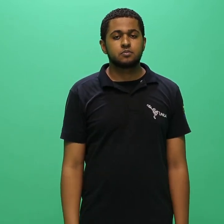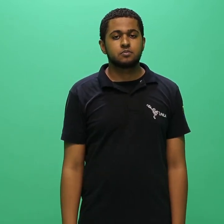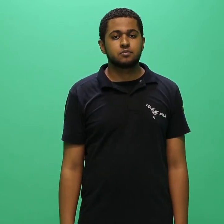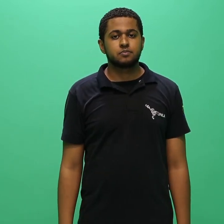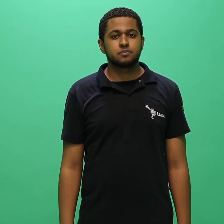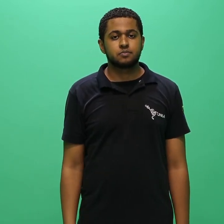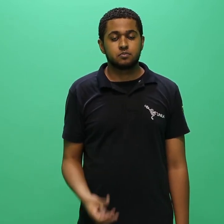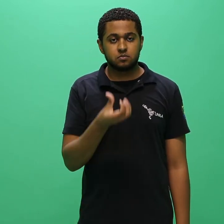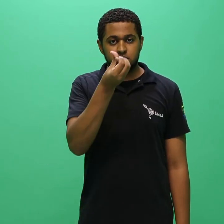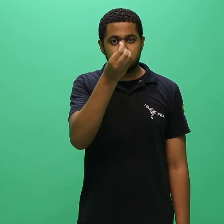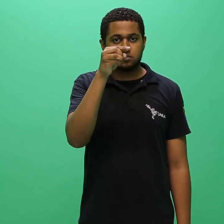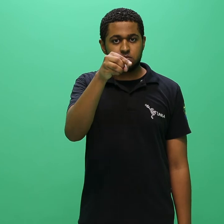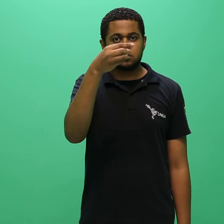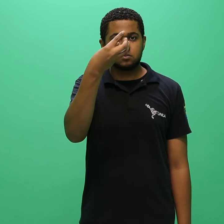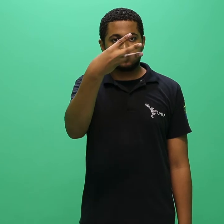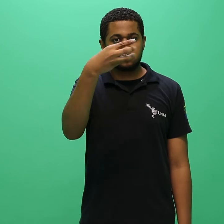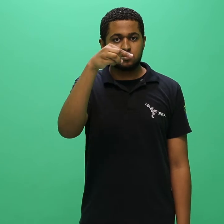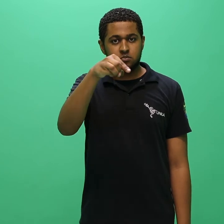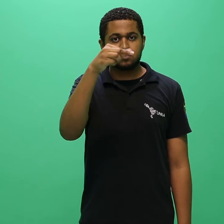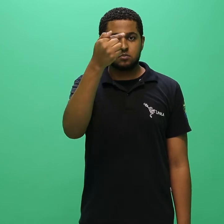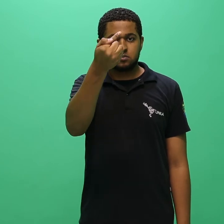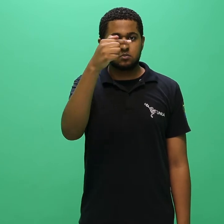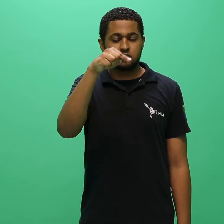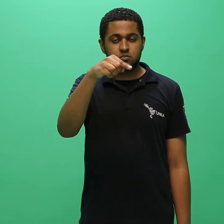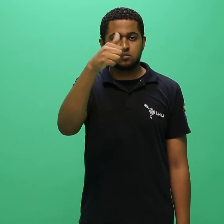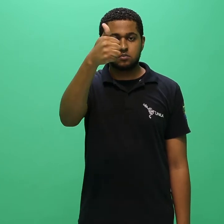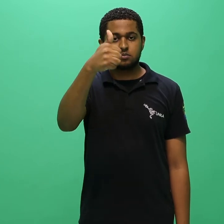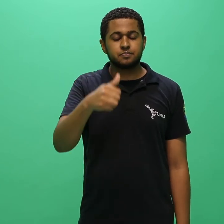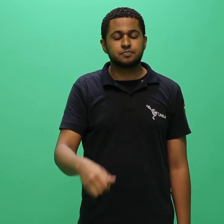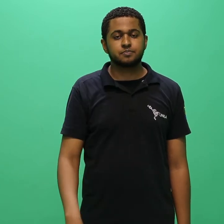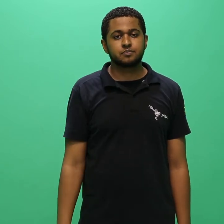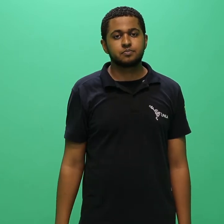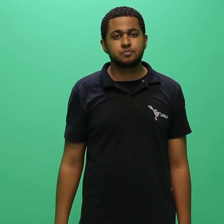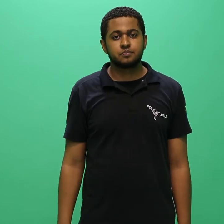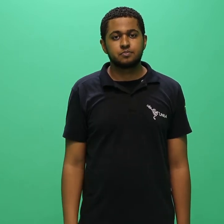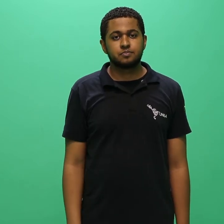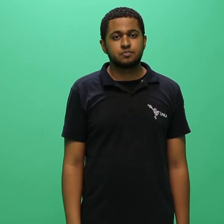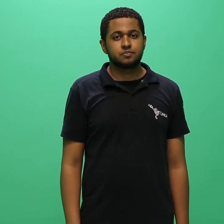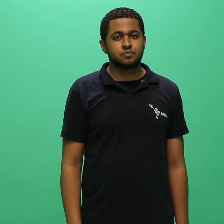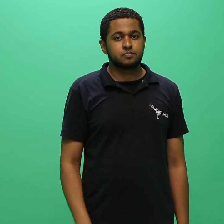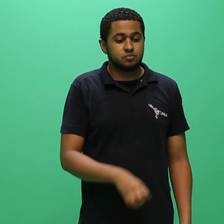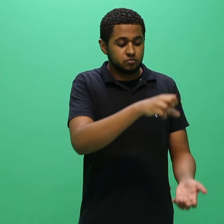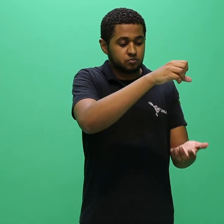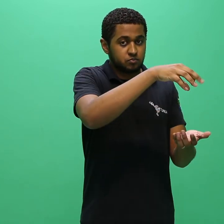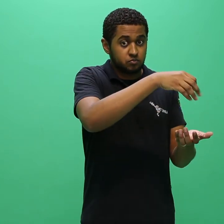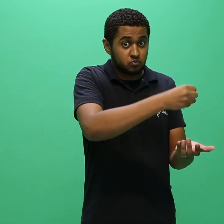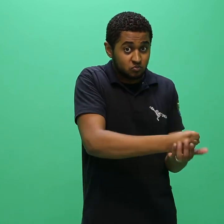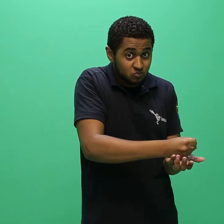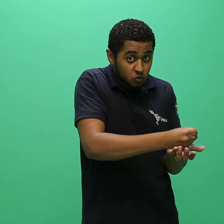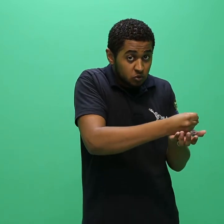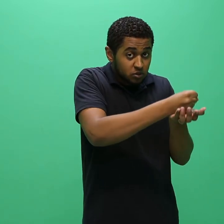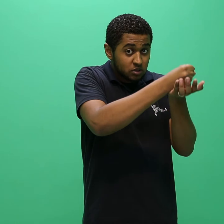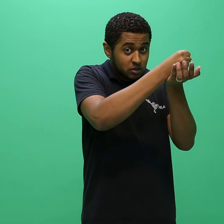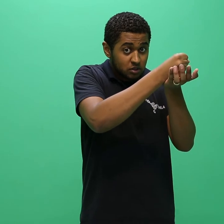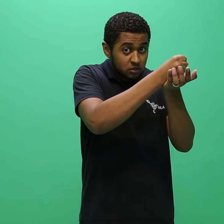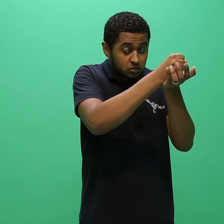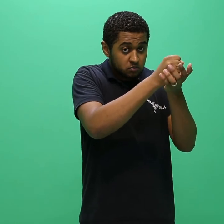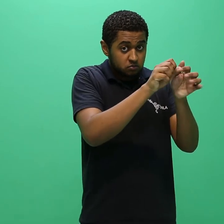tamanho de até 150 MB. 6.3.7.1.